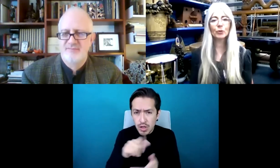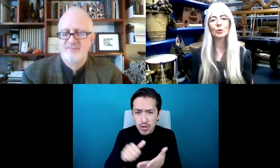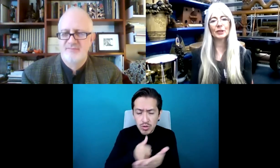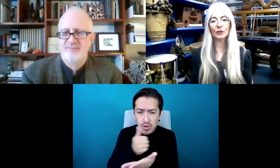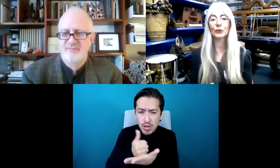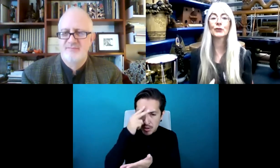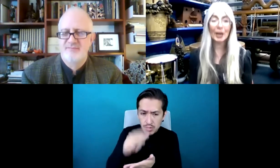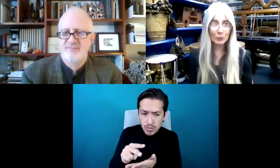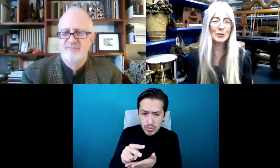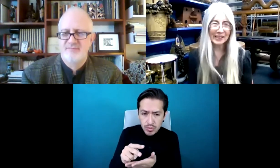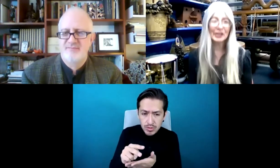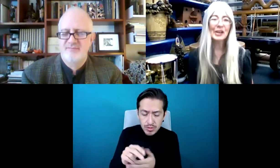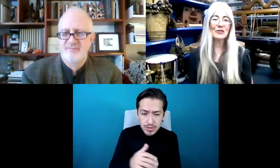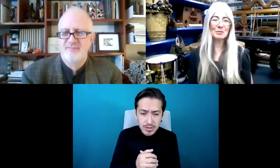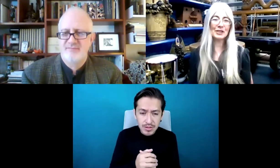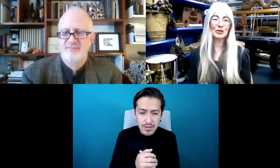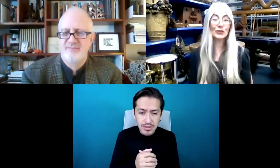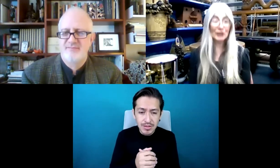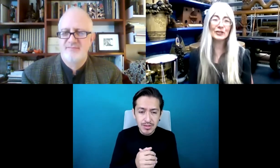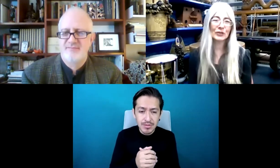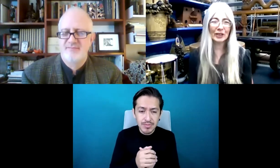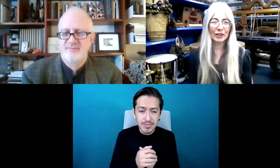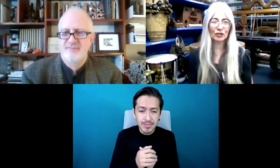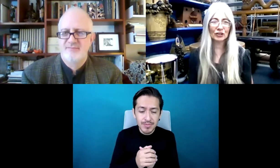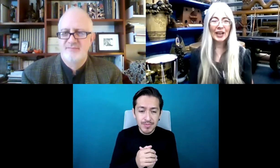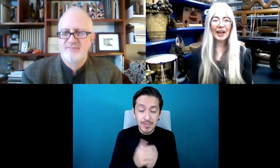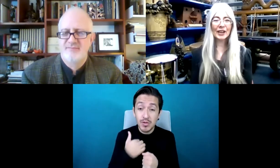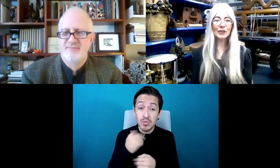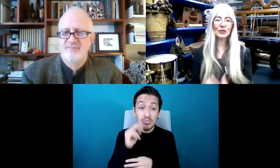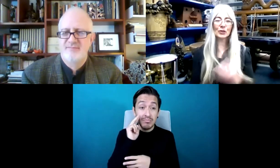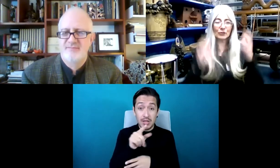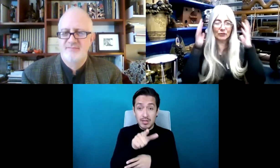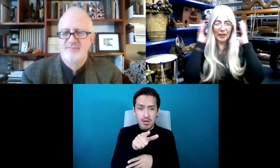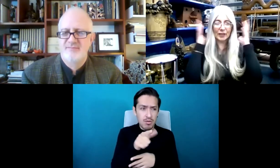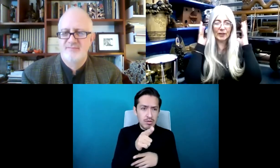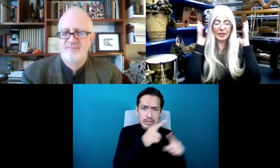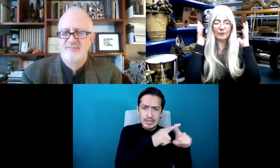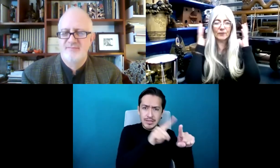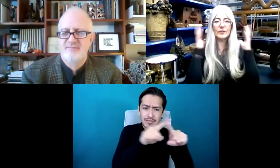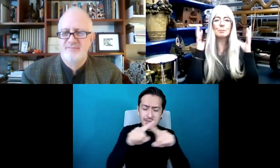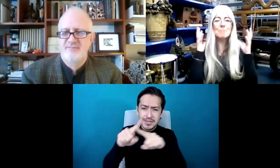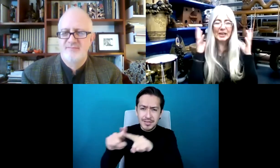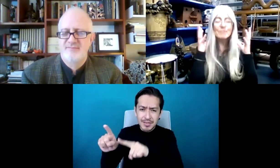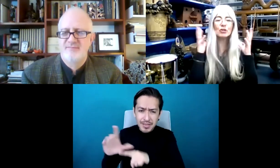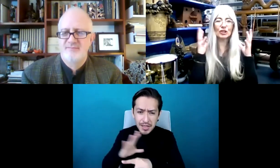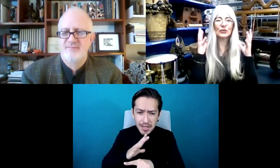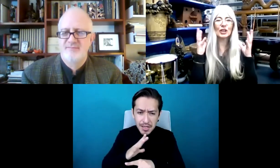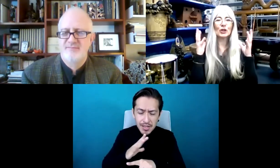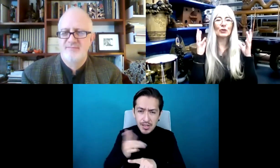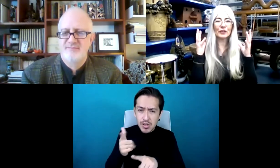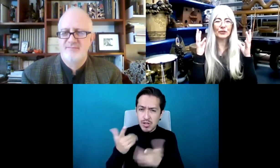Y fue absolutamente fascinante ver esta colección. Y tengo